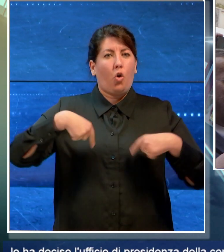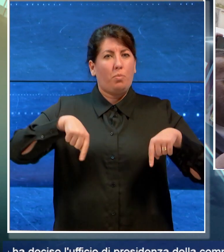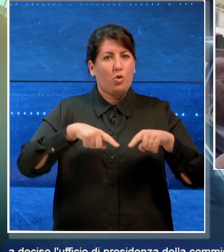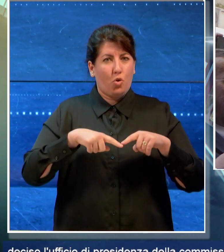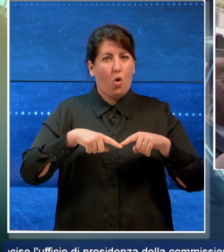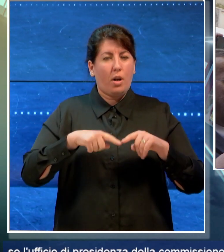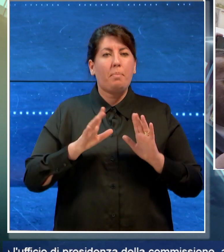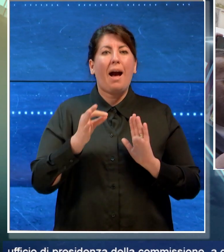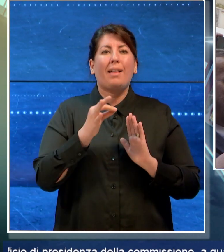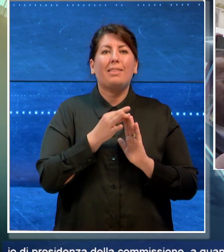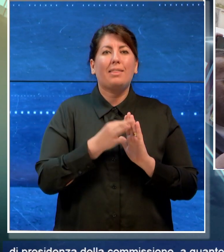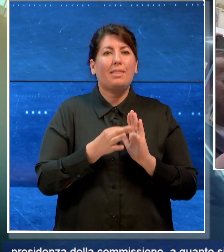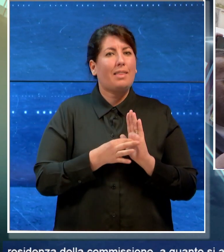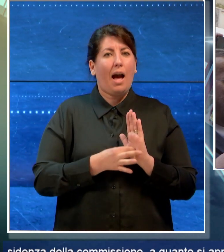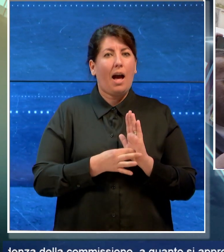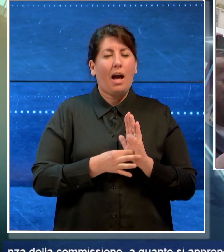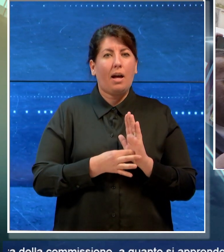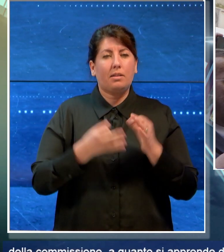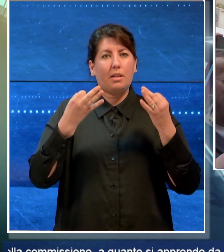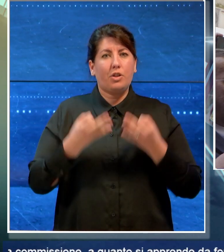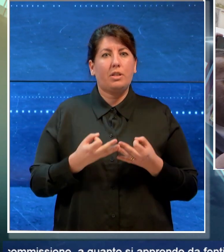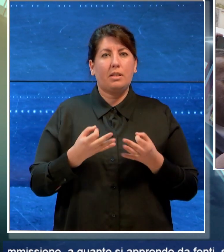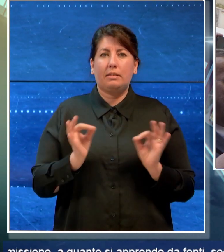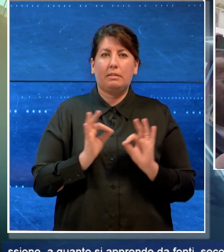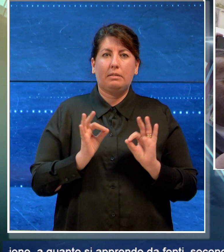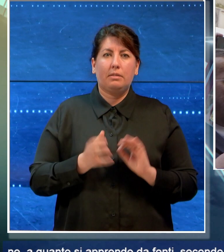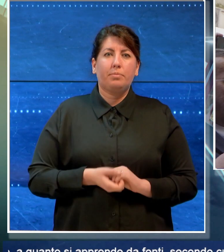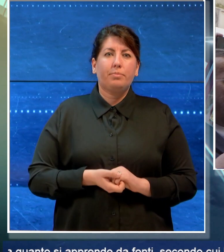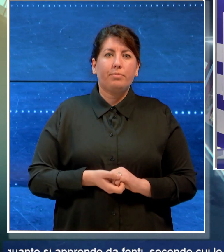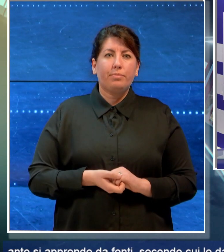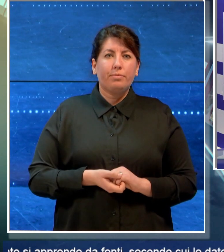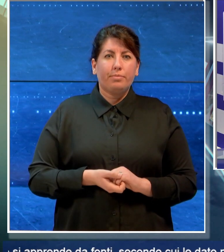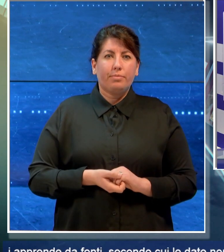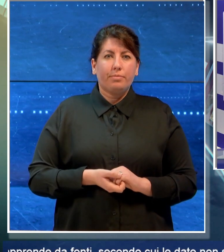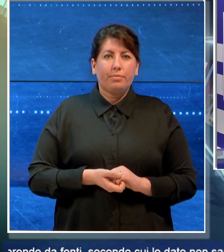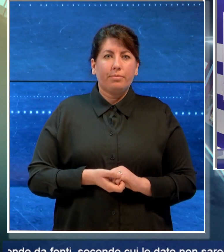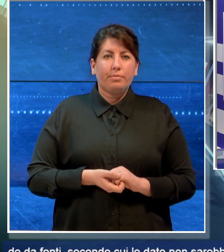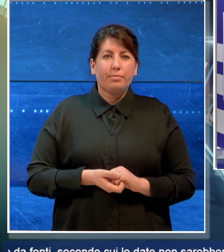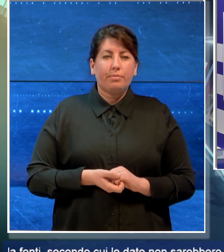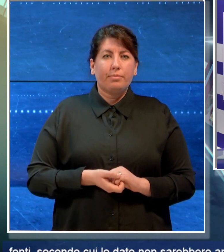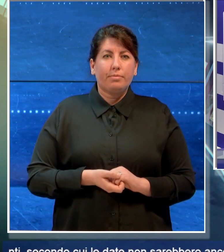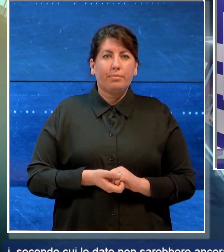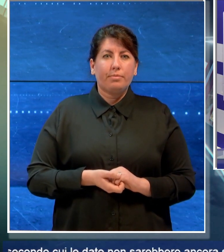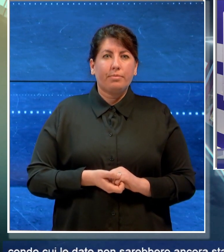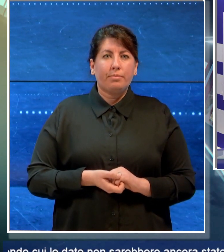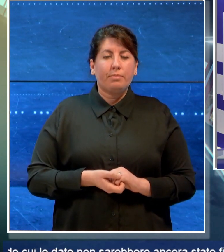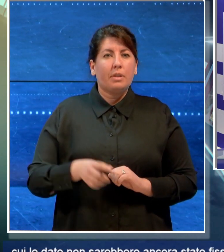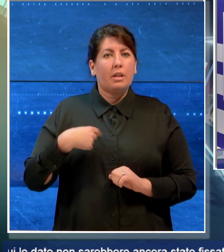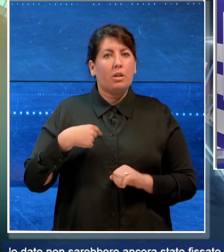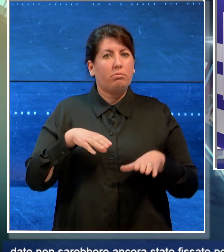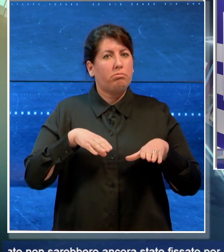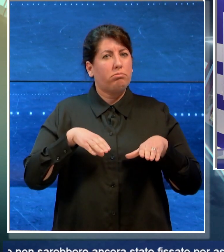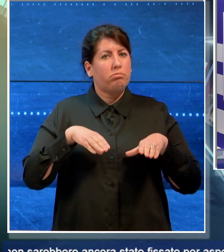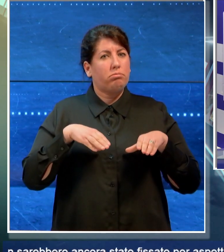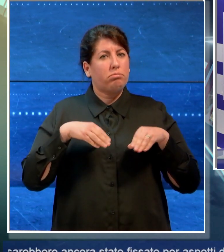cui le date non sarebbero ancora state fissate. Non mi sottrarrò dal dire